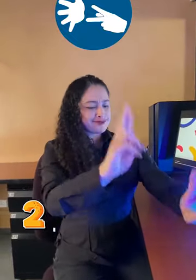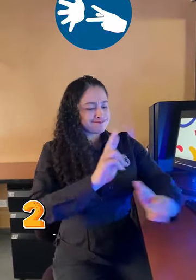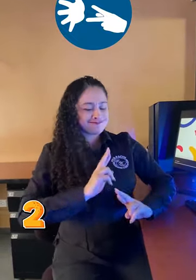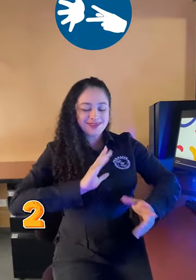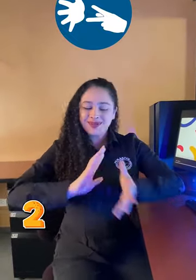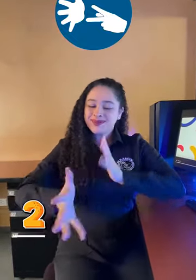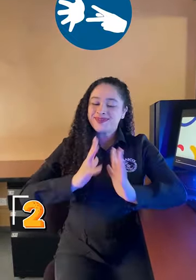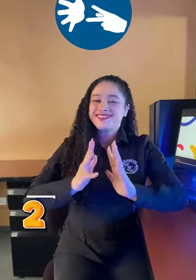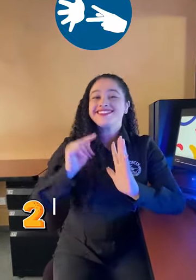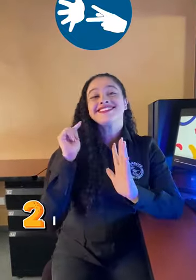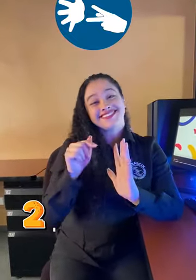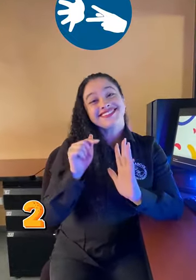reconoce la lengua de señas.